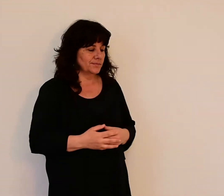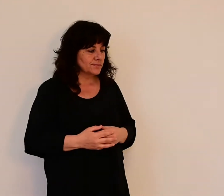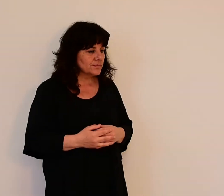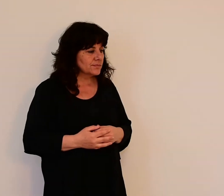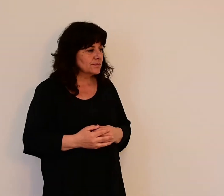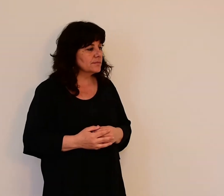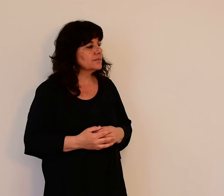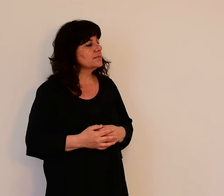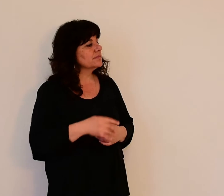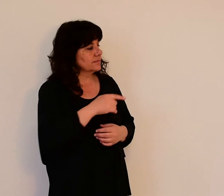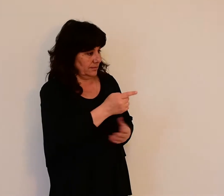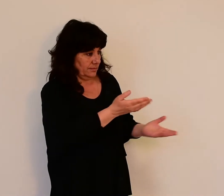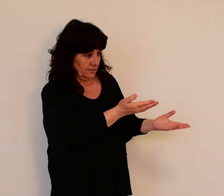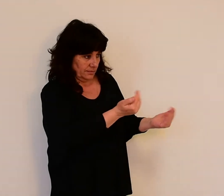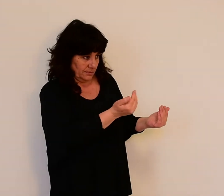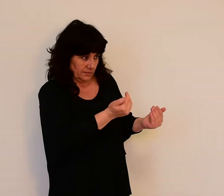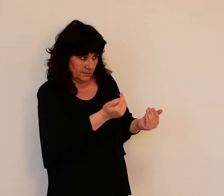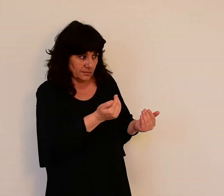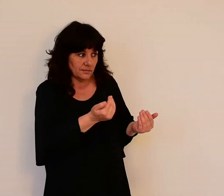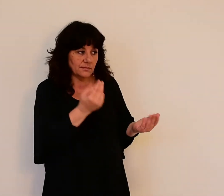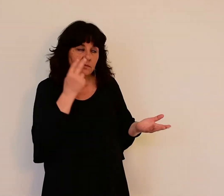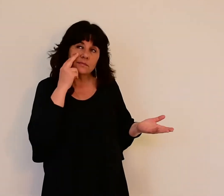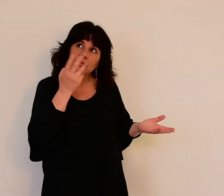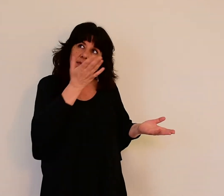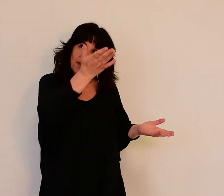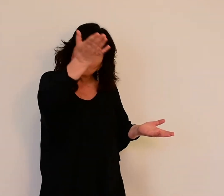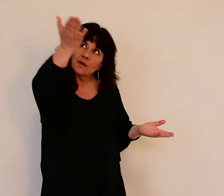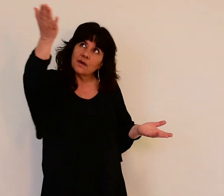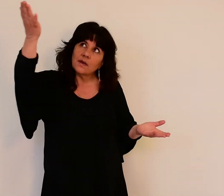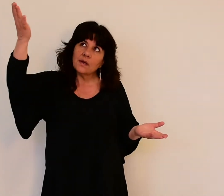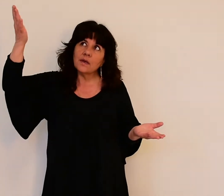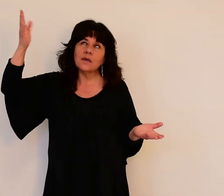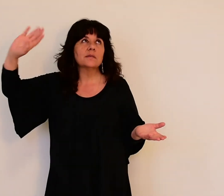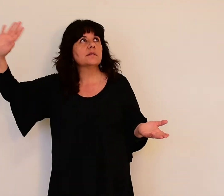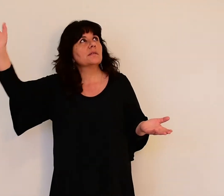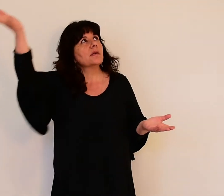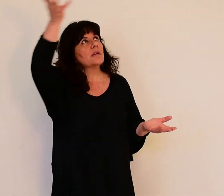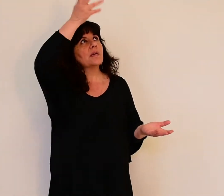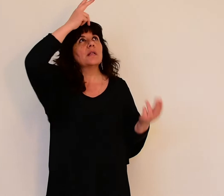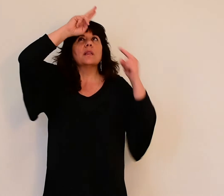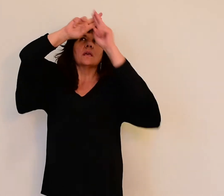Il le fit sortir et lui dit, regarde le ciel et compte les étoiles, si tu le peux.